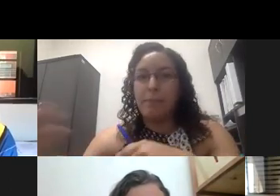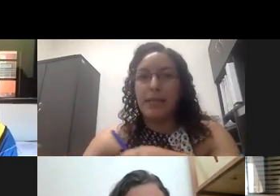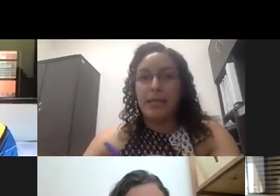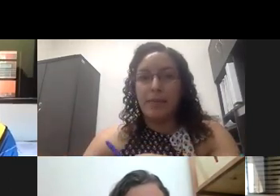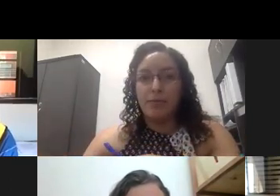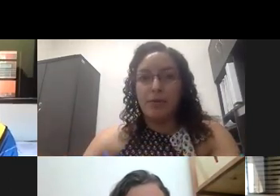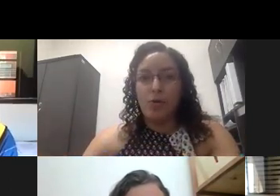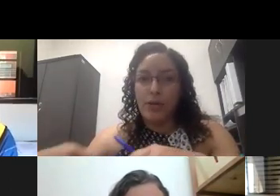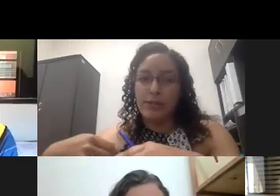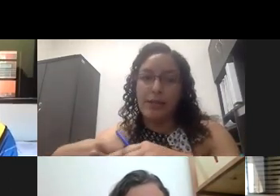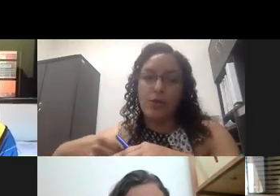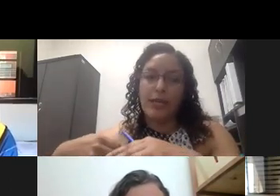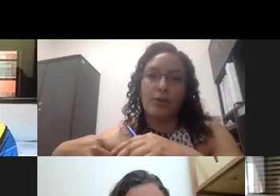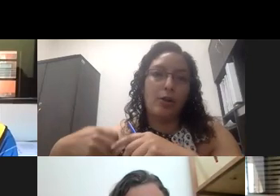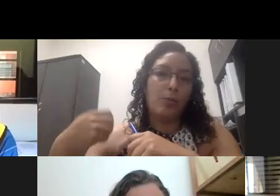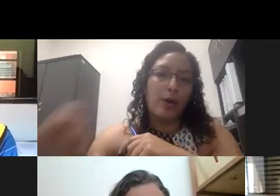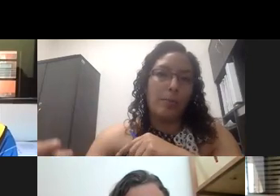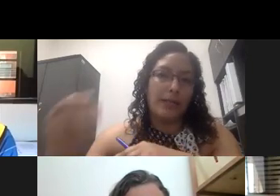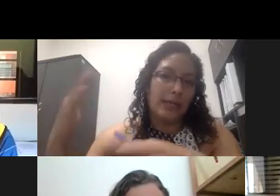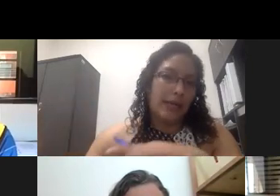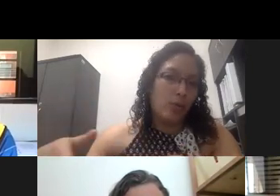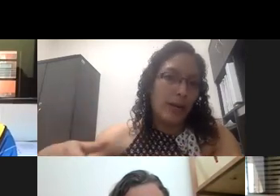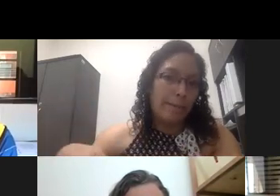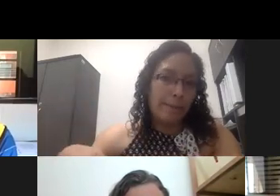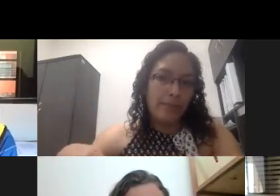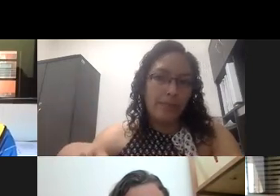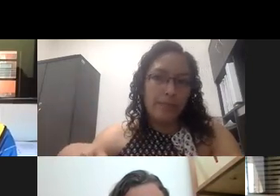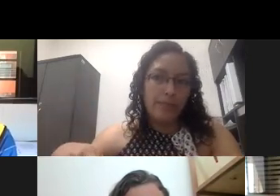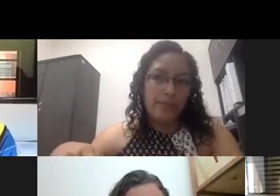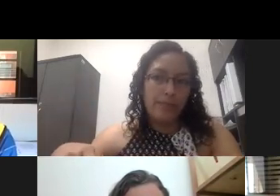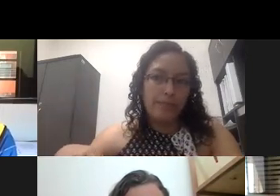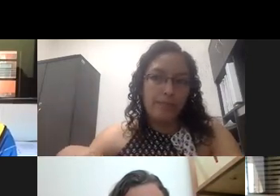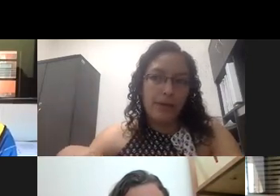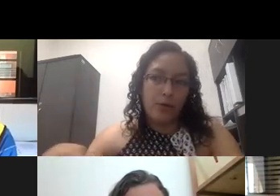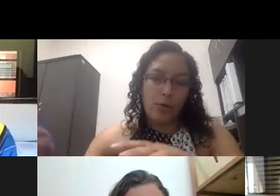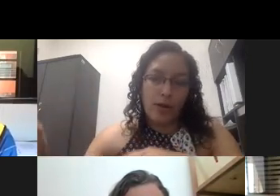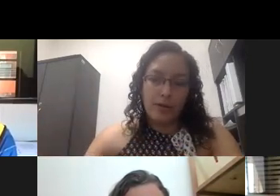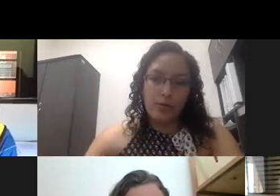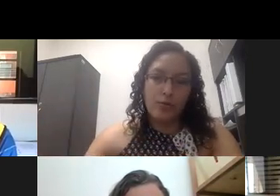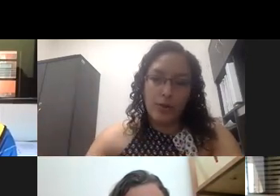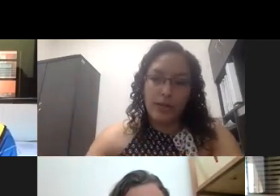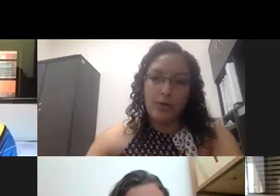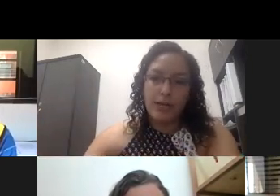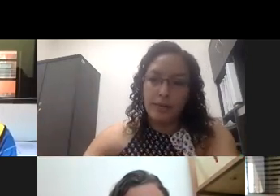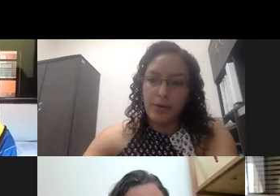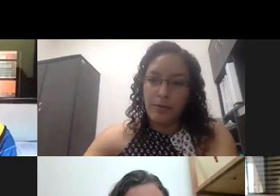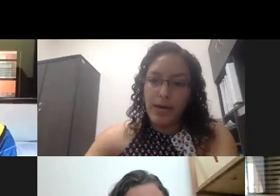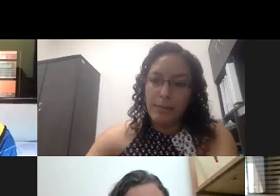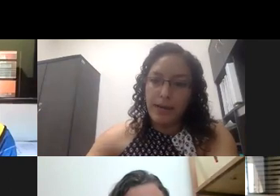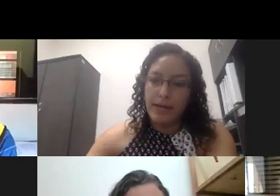y platiquemos no es tanto de que yo te lo pueda compartir tal cual pero igual lo hacemos uno aquí con la abogada para